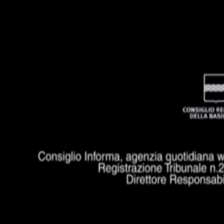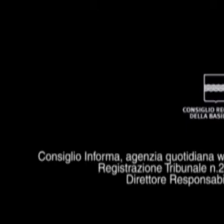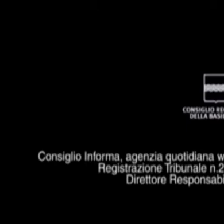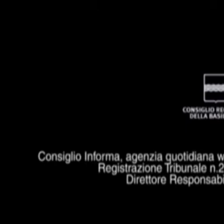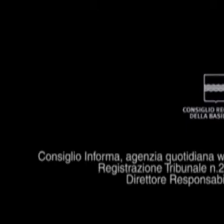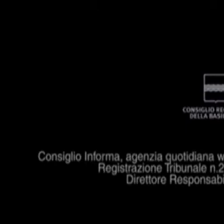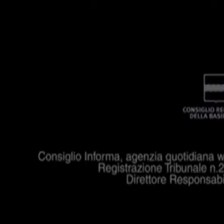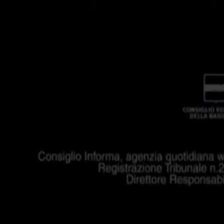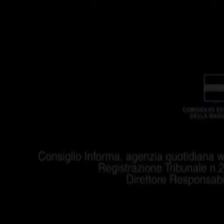Grazie. Grazie. Grazie. Grazie. Grazie.